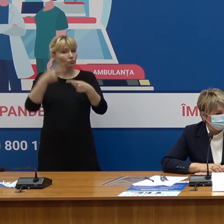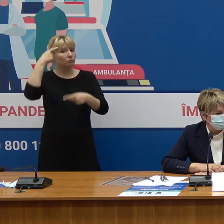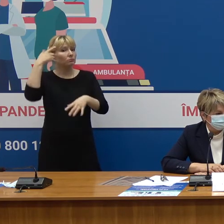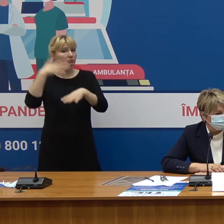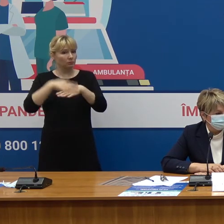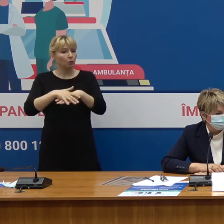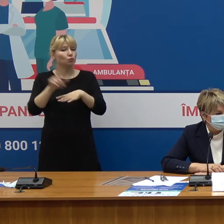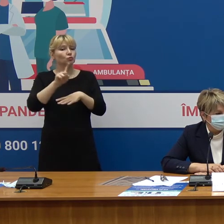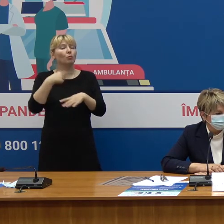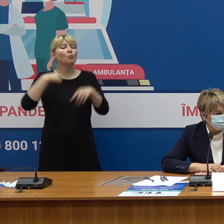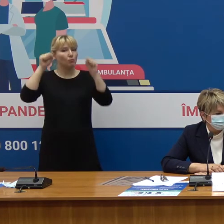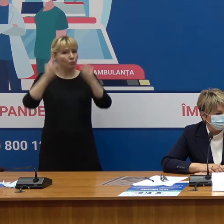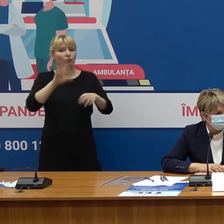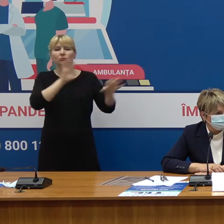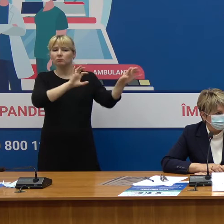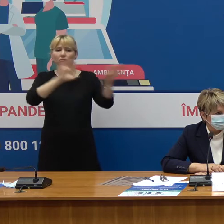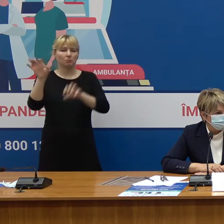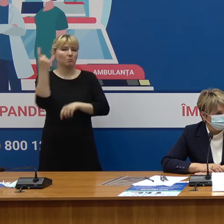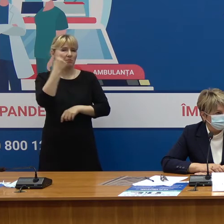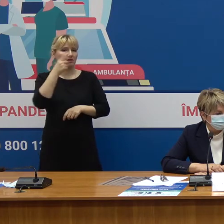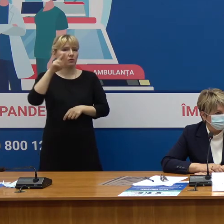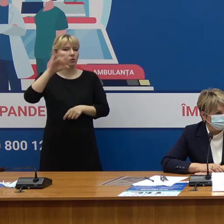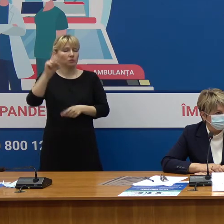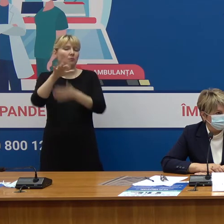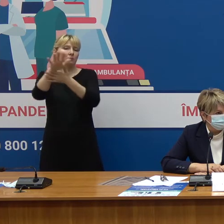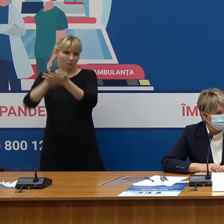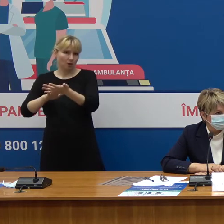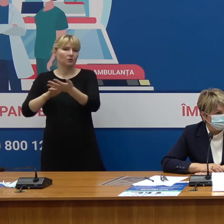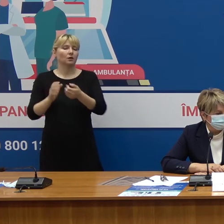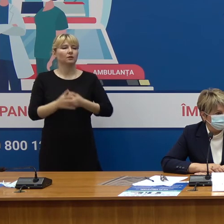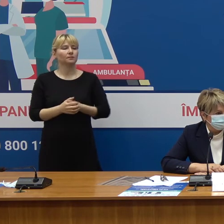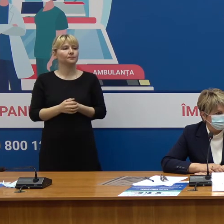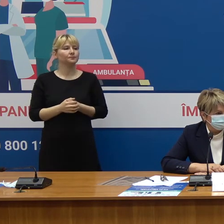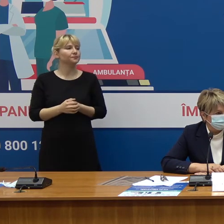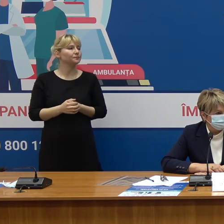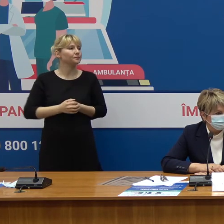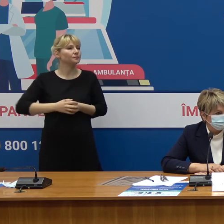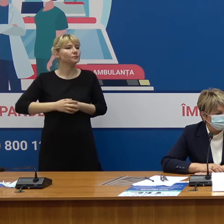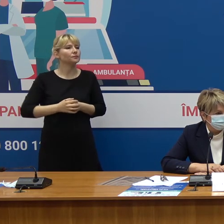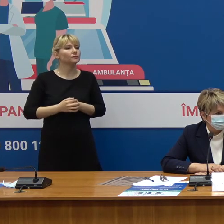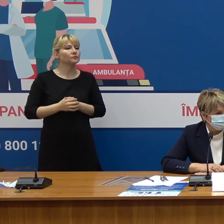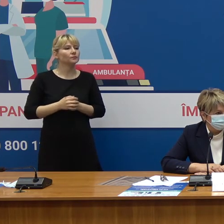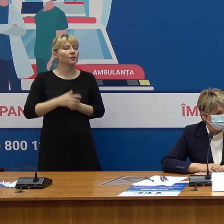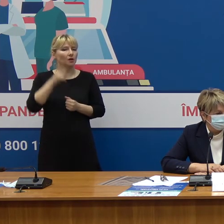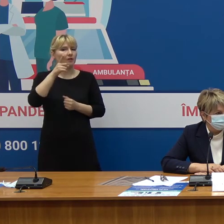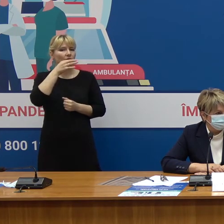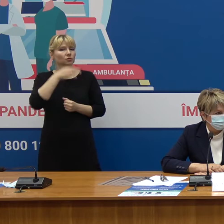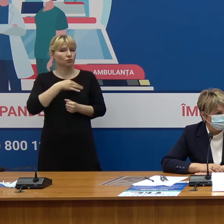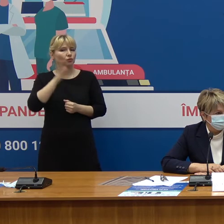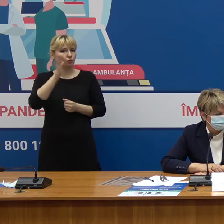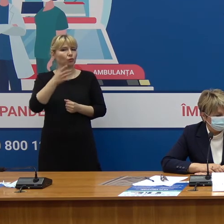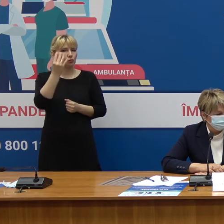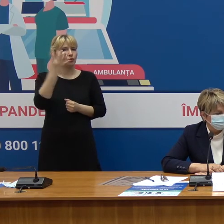capacitate de a asigura persoanele cu doza 1 în continuare Și ați spus că vor ajunge 45